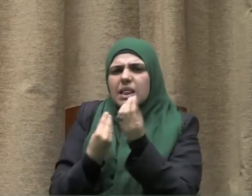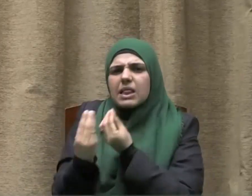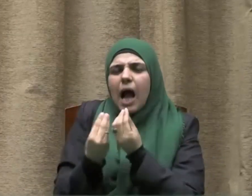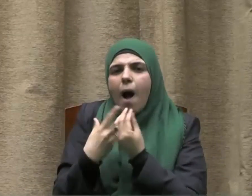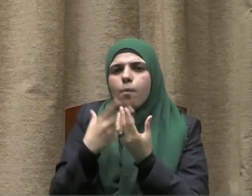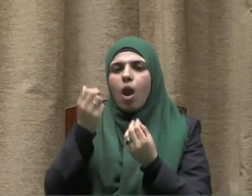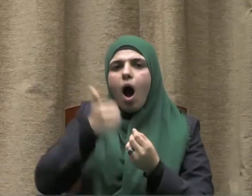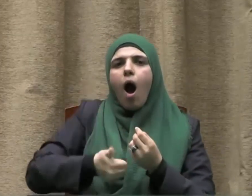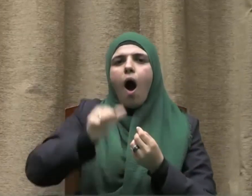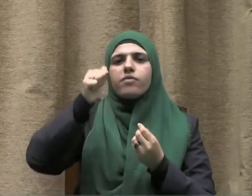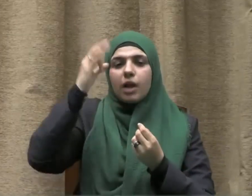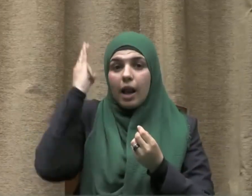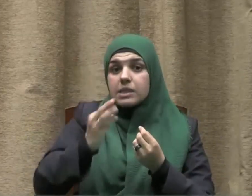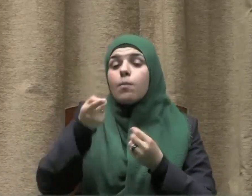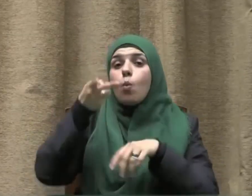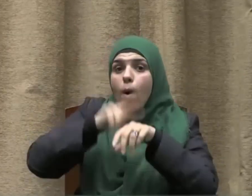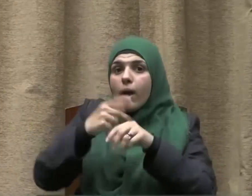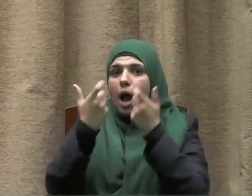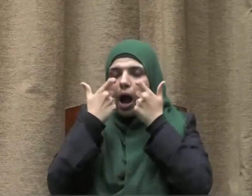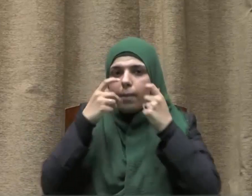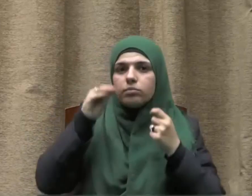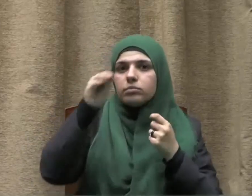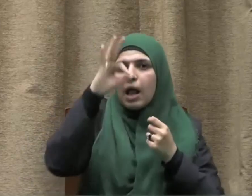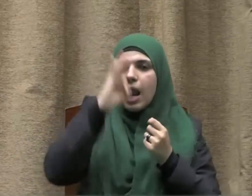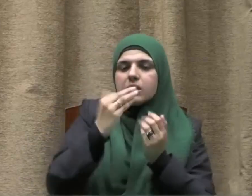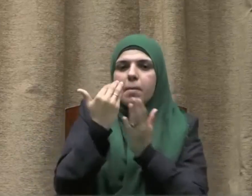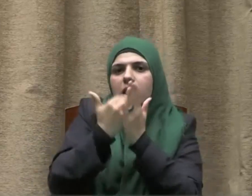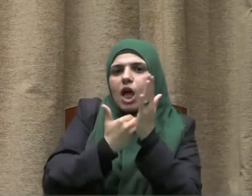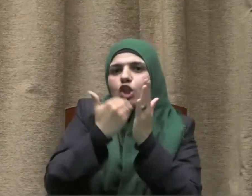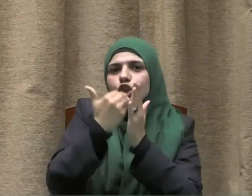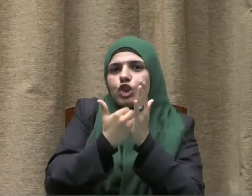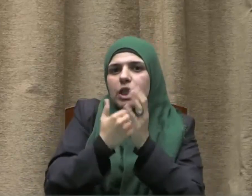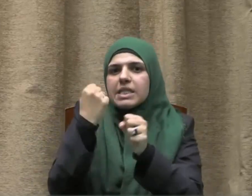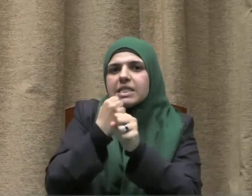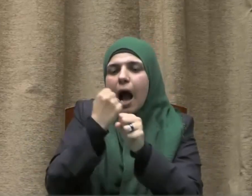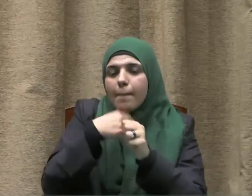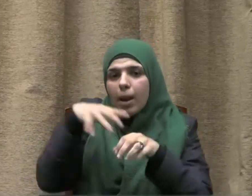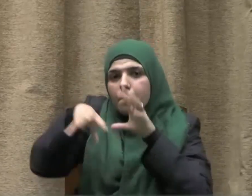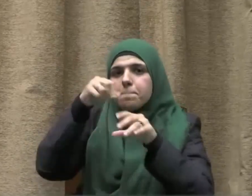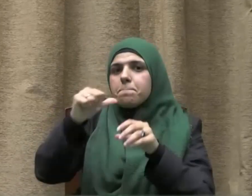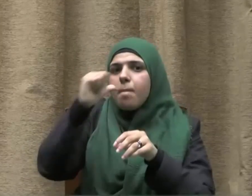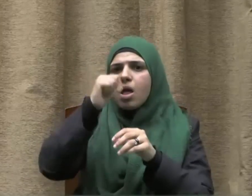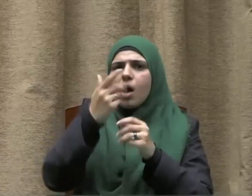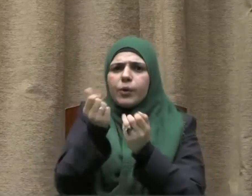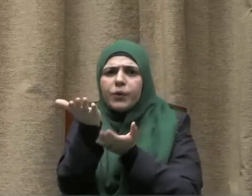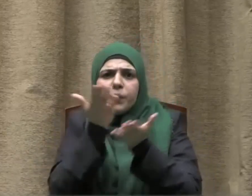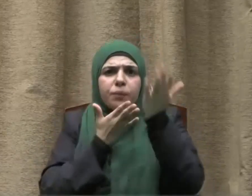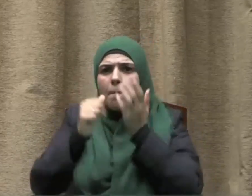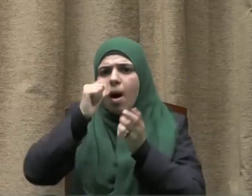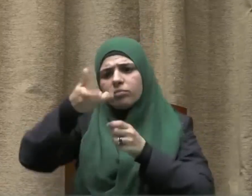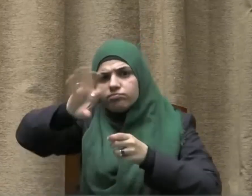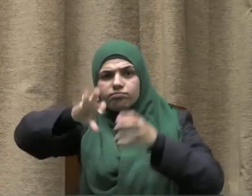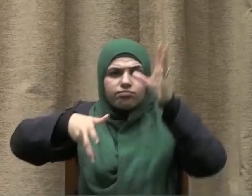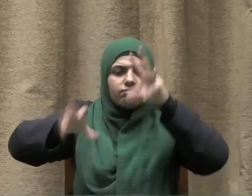التعامل معها وحثنا على ترشيد استخدامها وجعل الإسراف في استخدامها